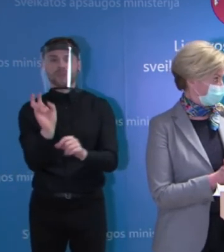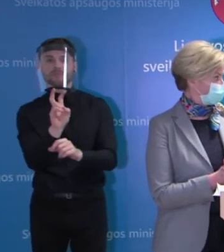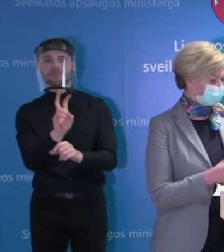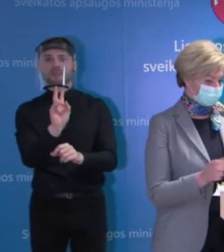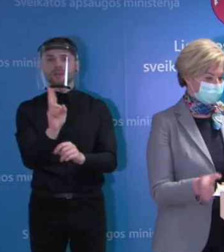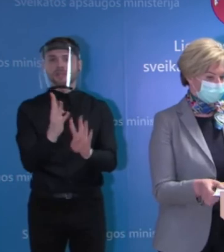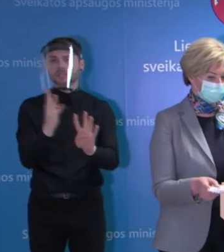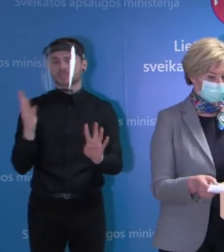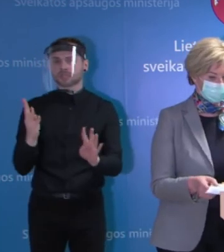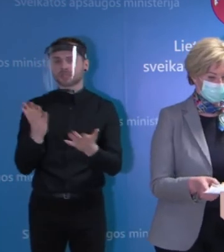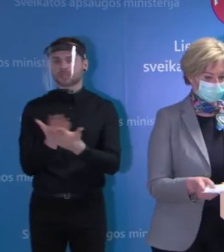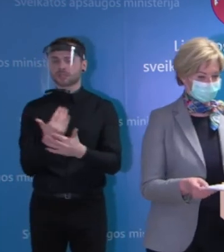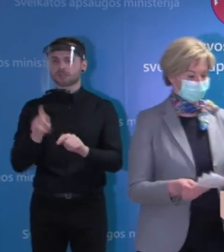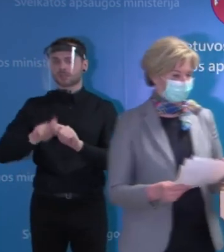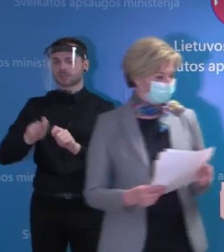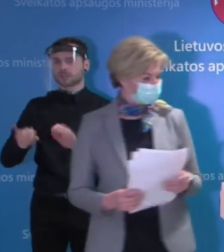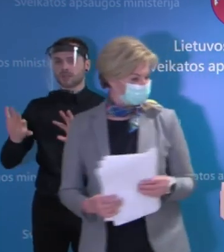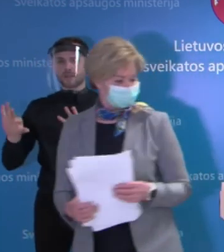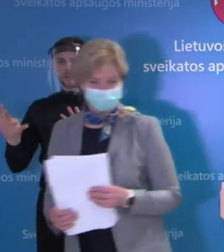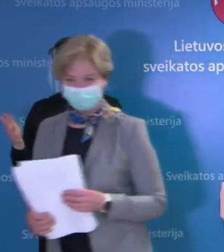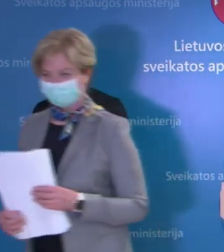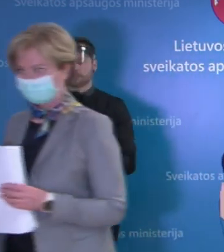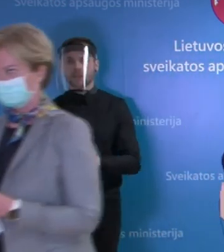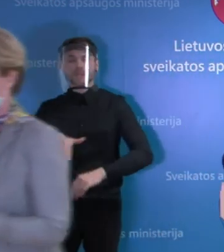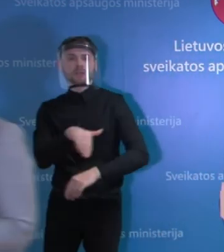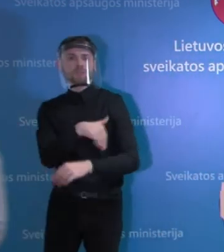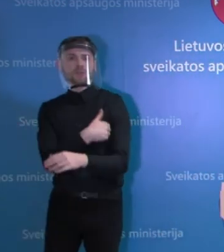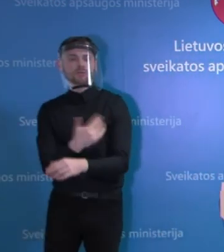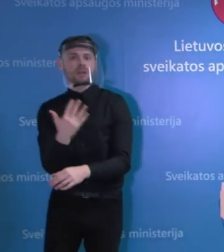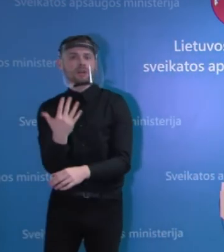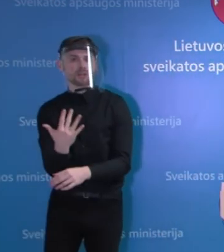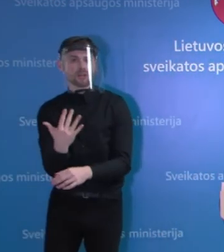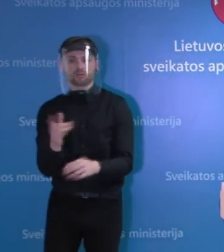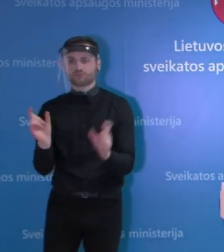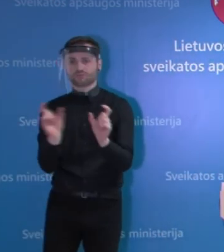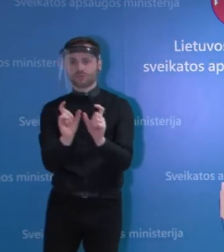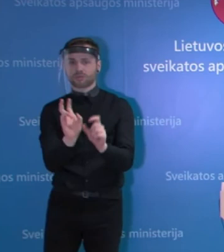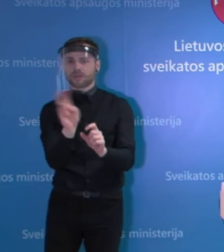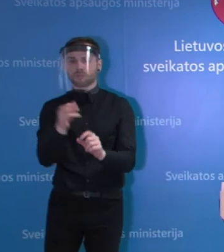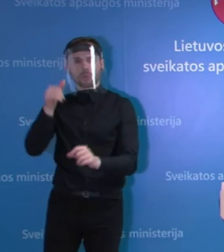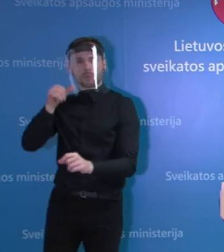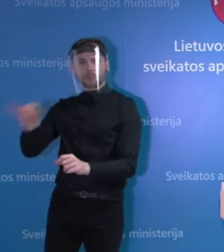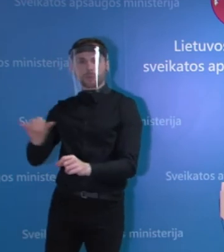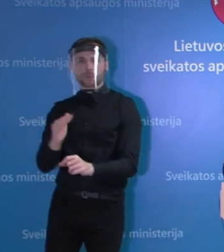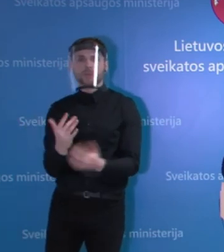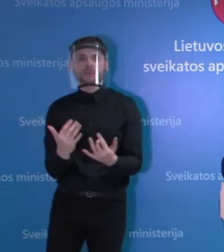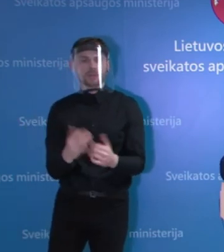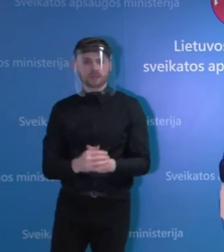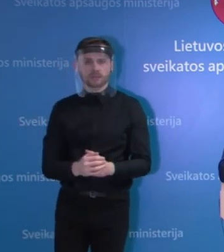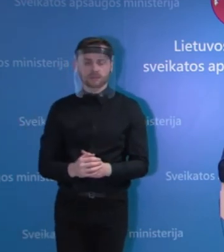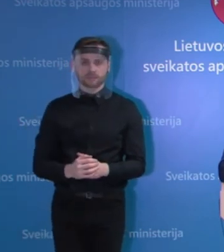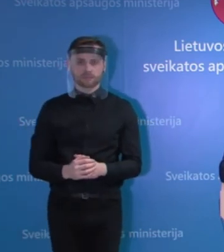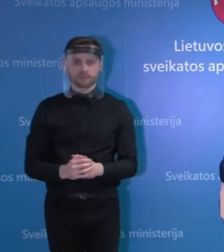privalomą procedūrą? Ir kokiai temperatūrai esant, žmonių rekomenduojama nei leisti. Bet kai kurių žmonių normali